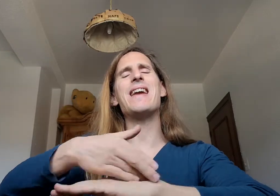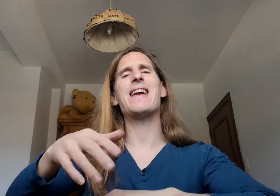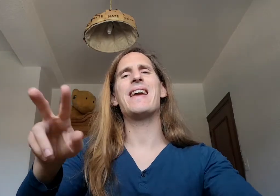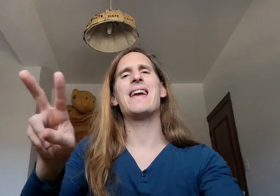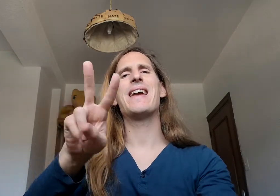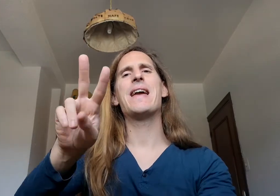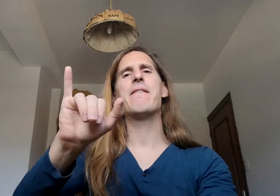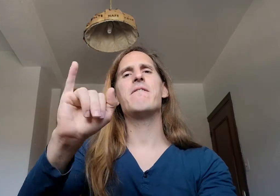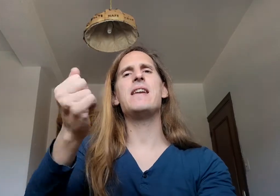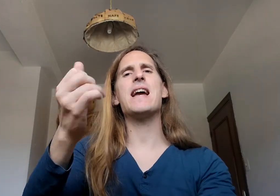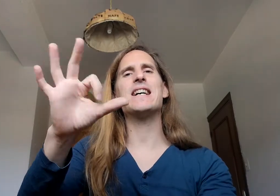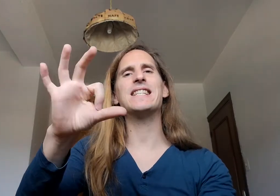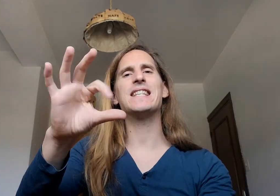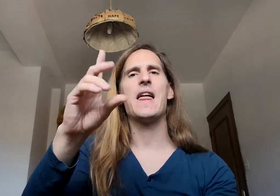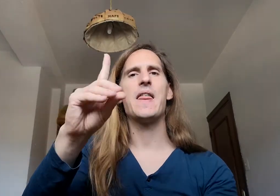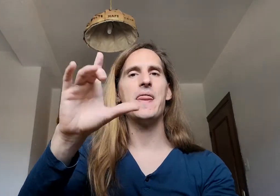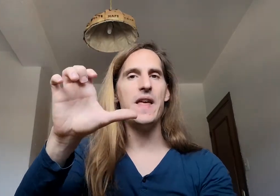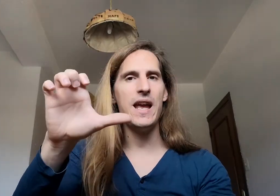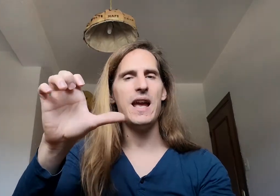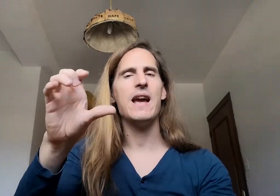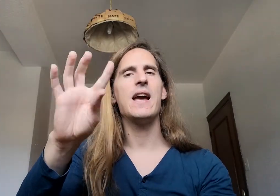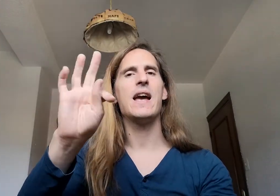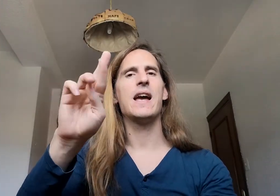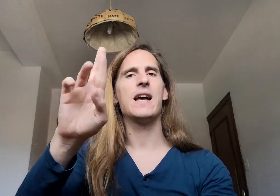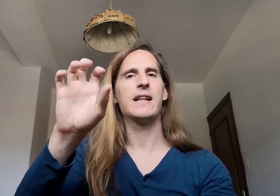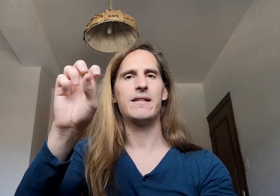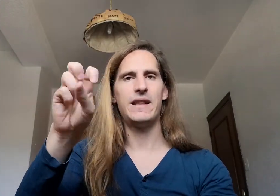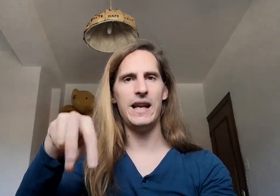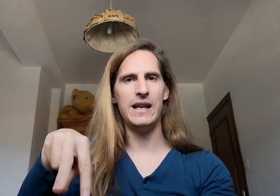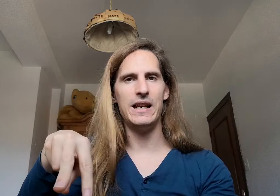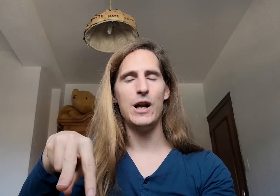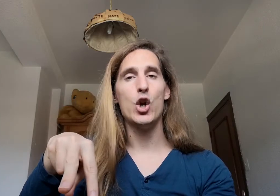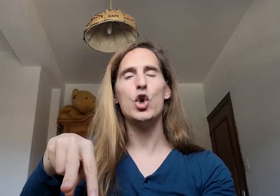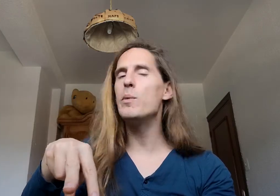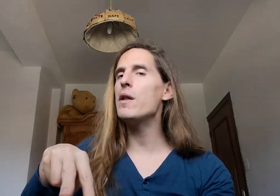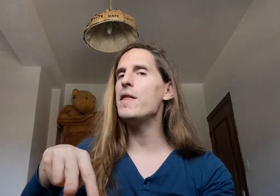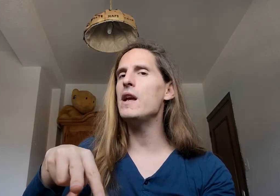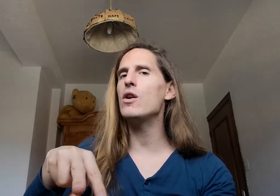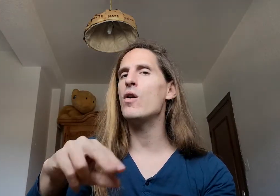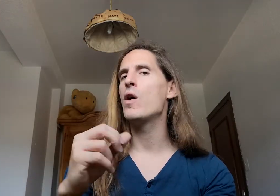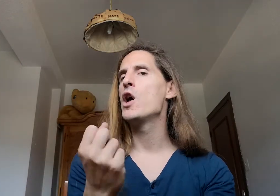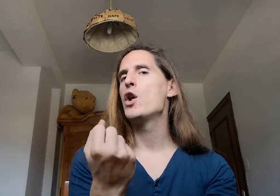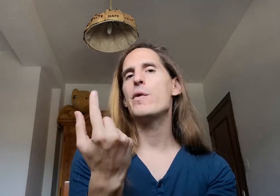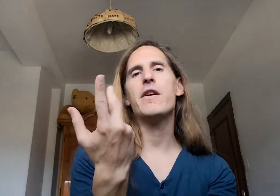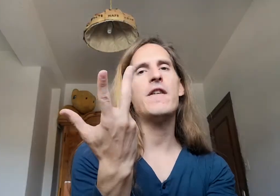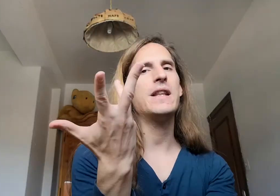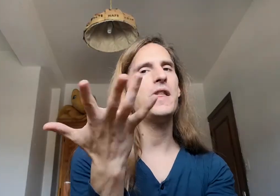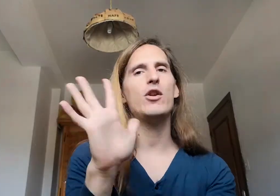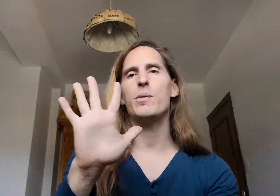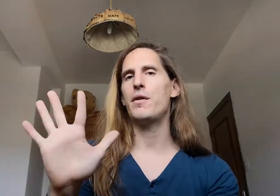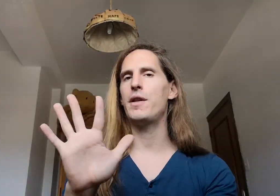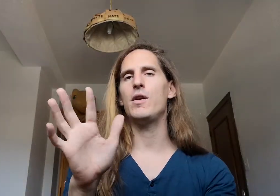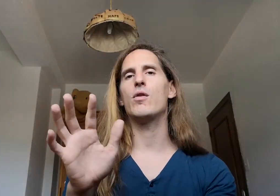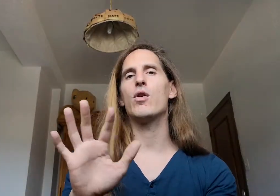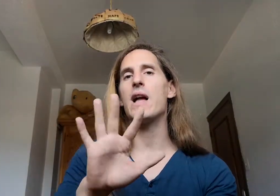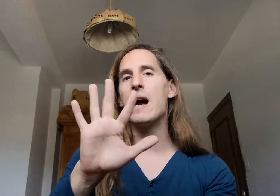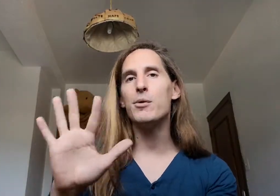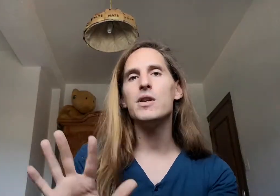vías de tren número 5 no hace falta decir número 5 aunque hagamos